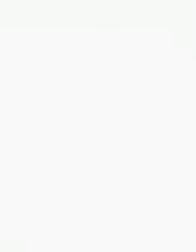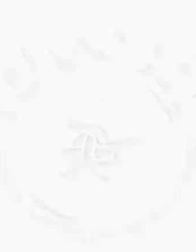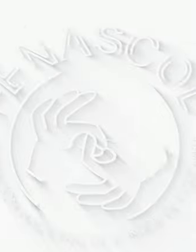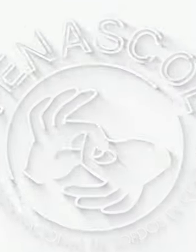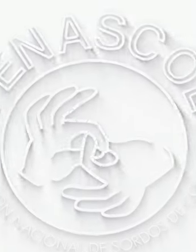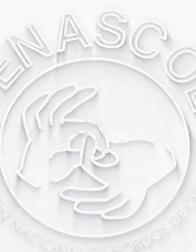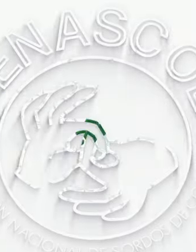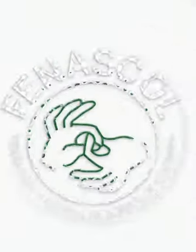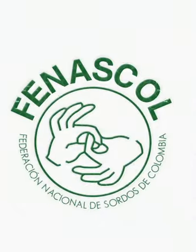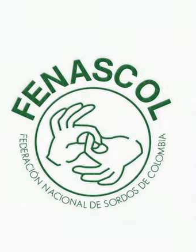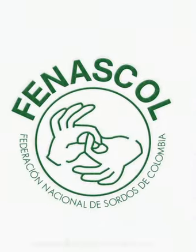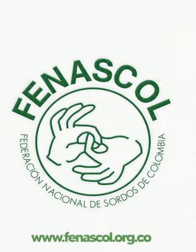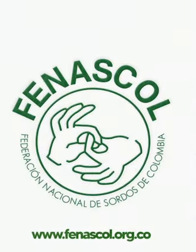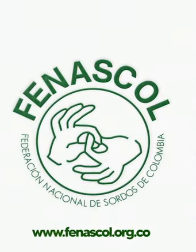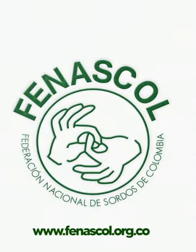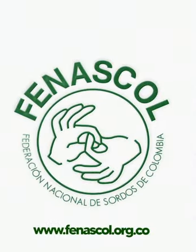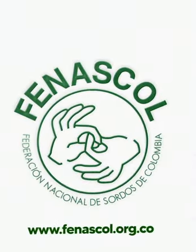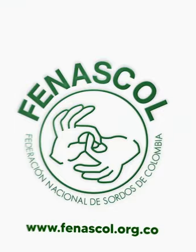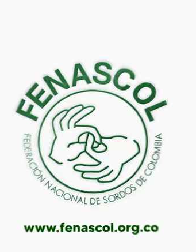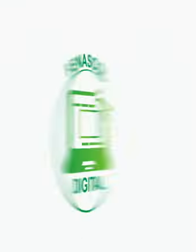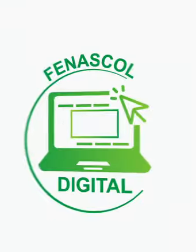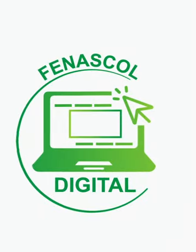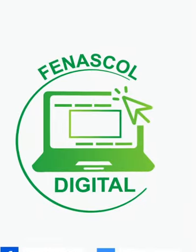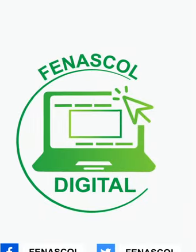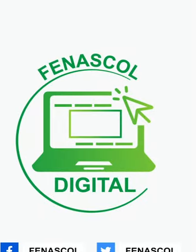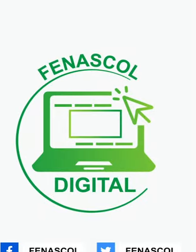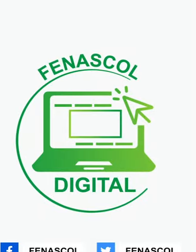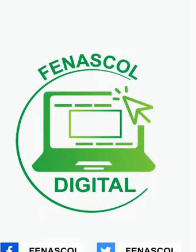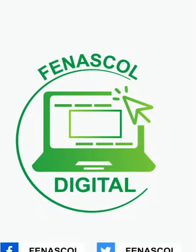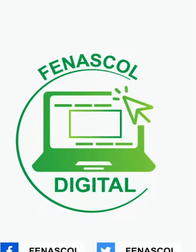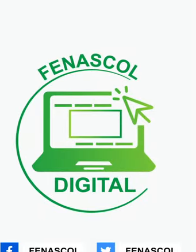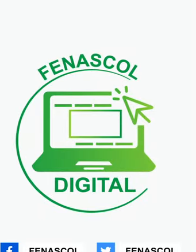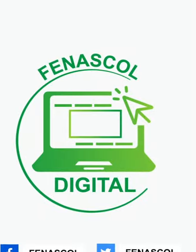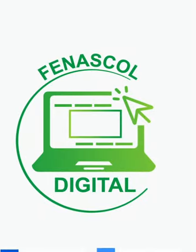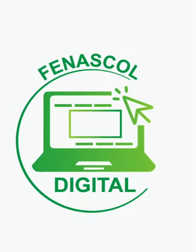día del periodista y comunicador! Gracias por ver el video.